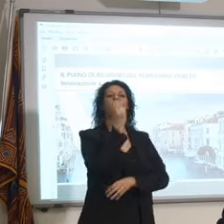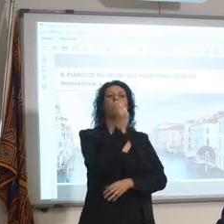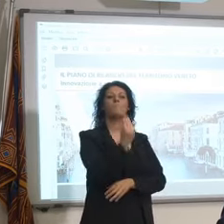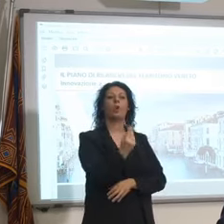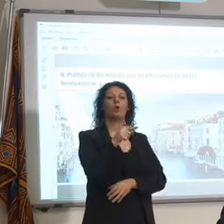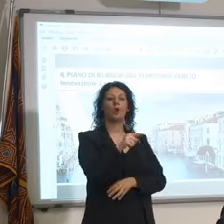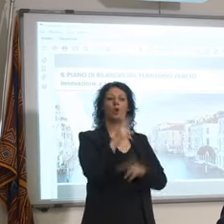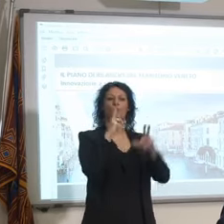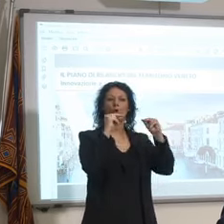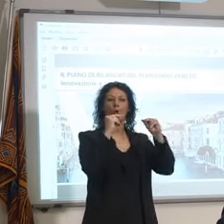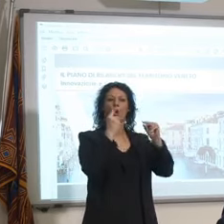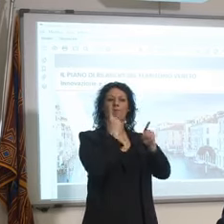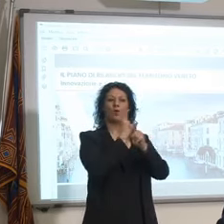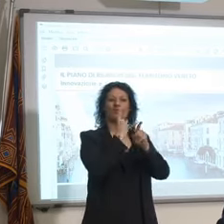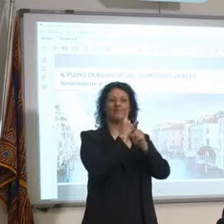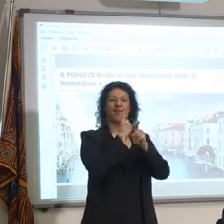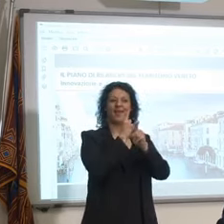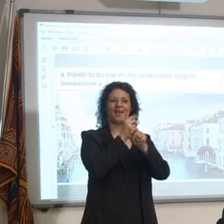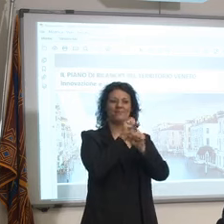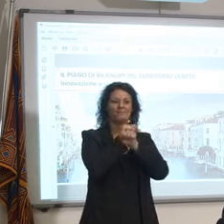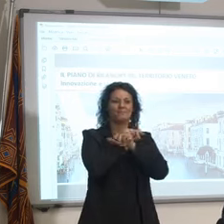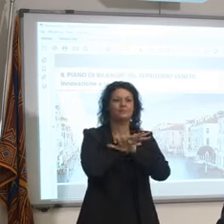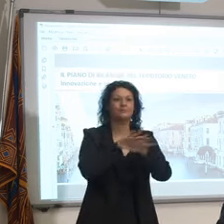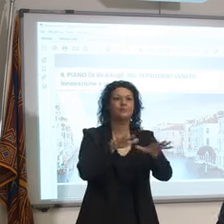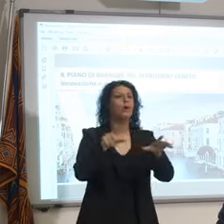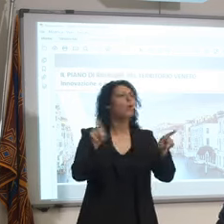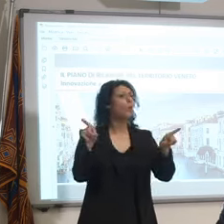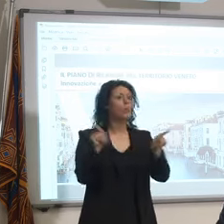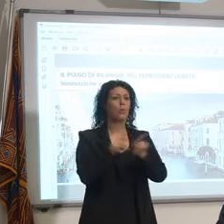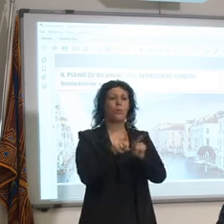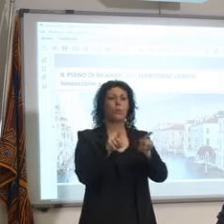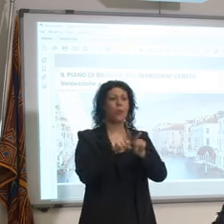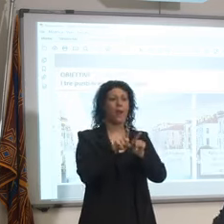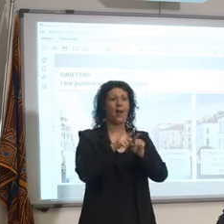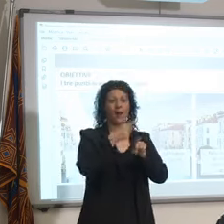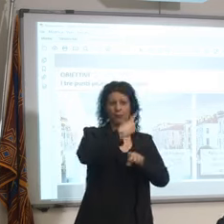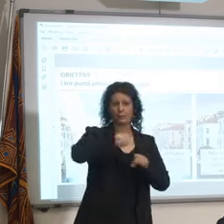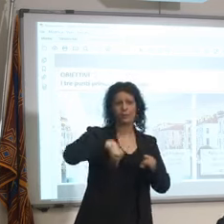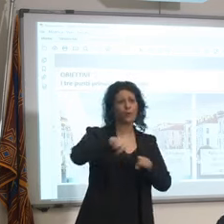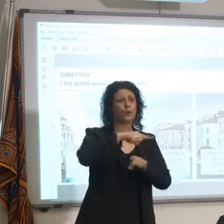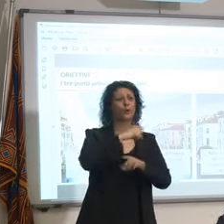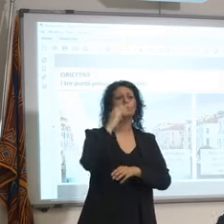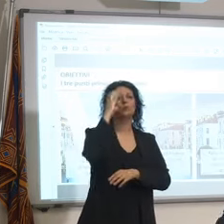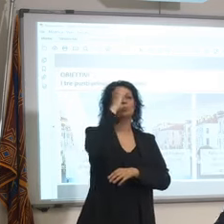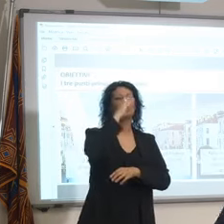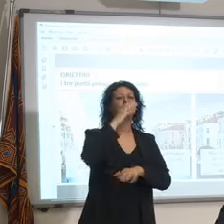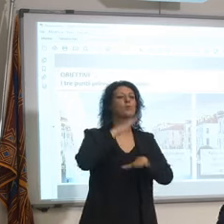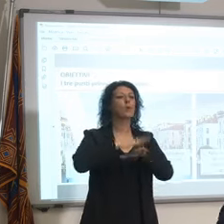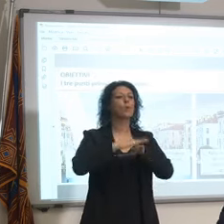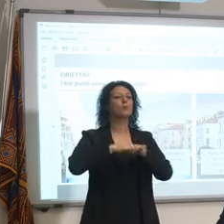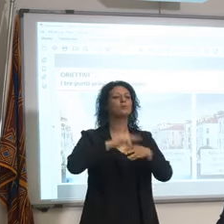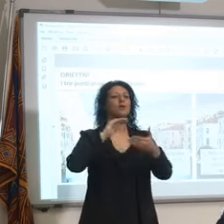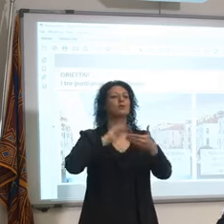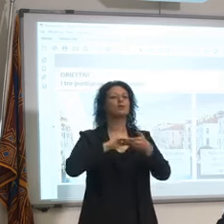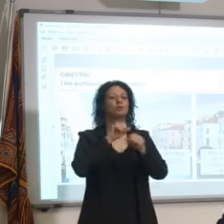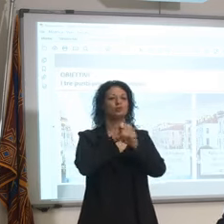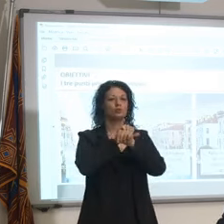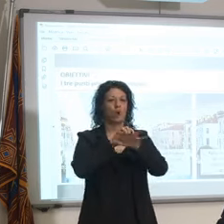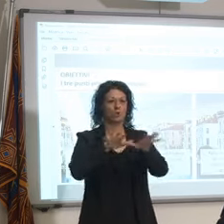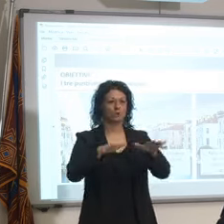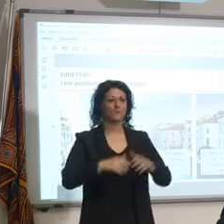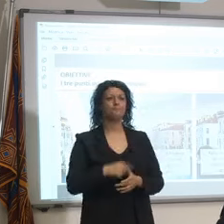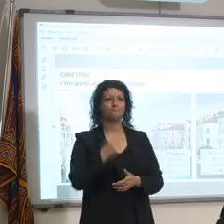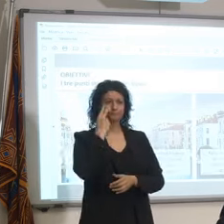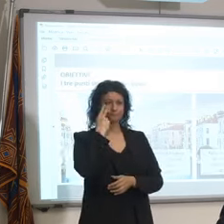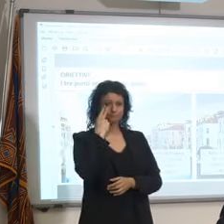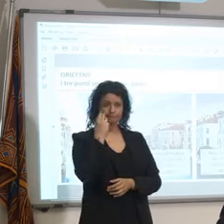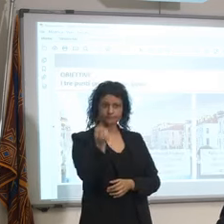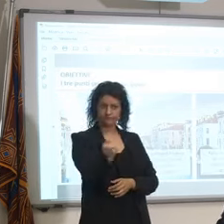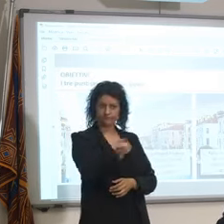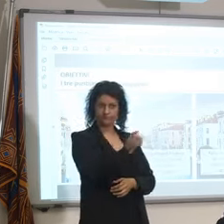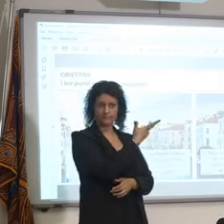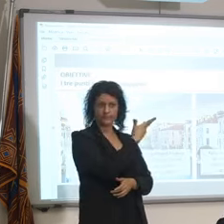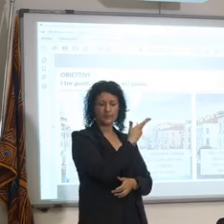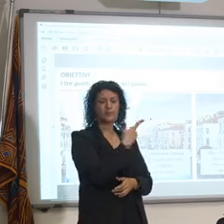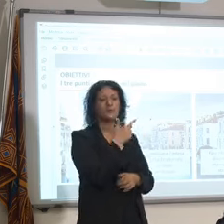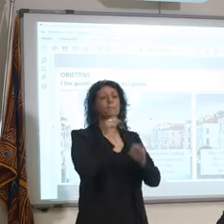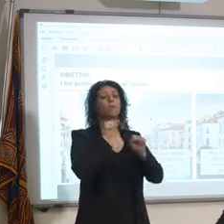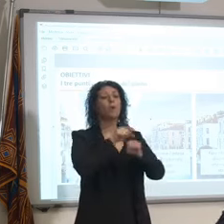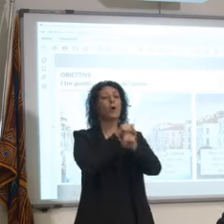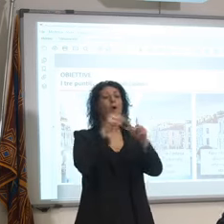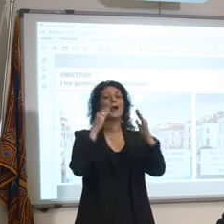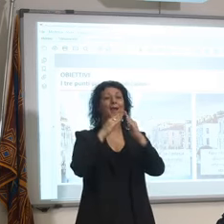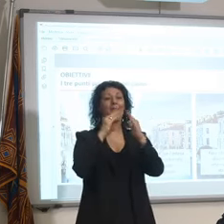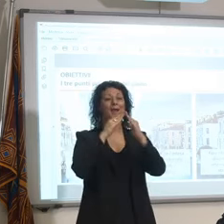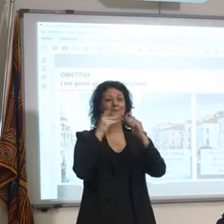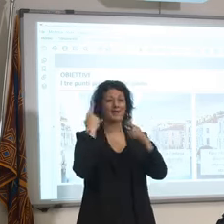metteremo noi per esempio sull'aspetto social velocemente giro alcune slide so che da casa fanno fatica a vederle però poi